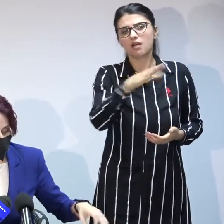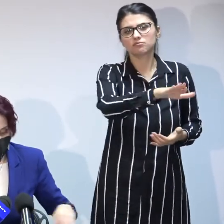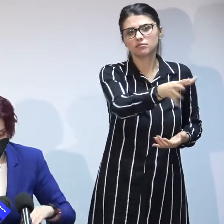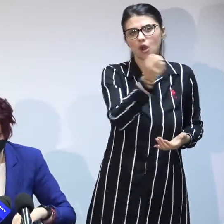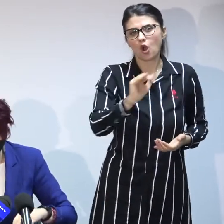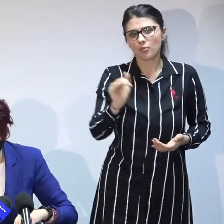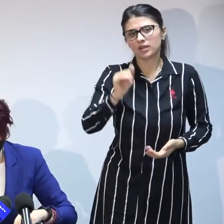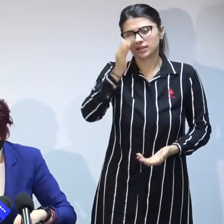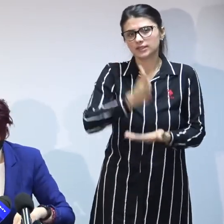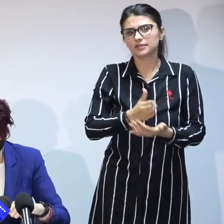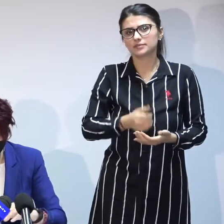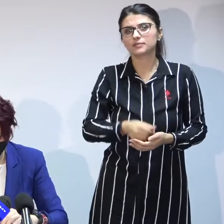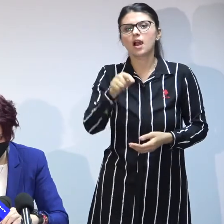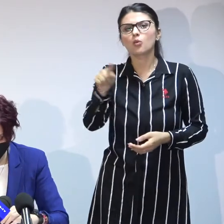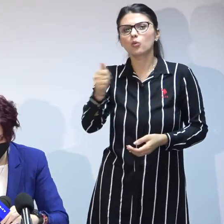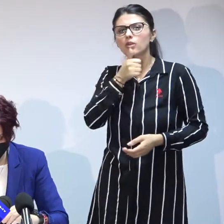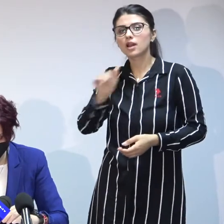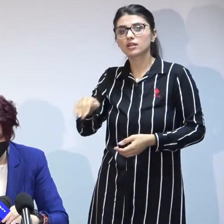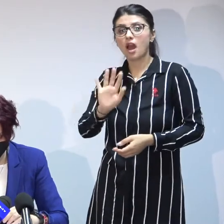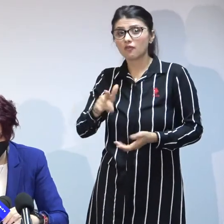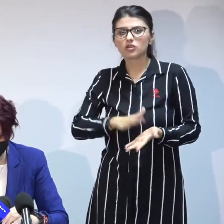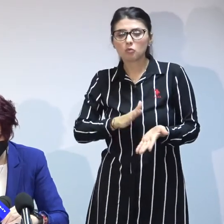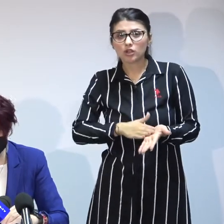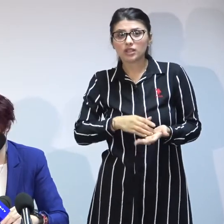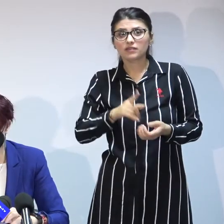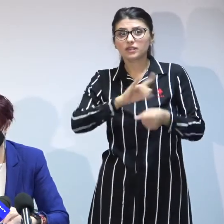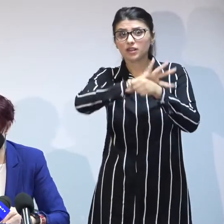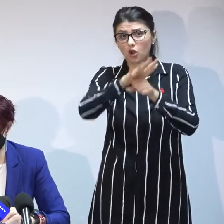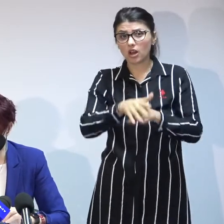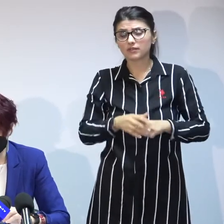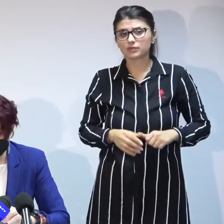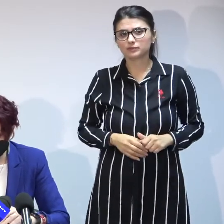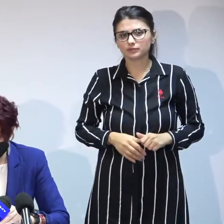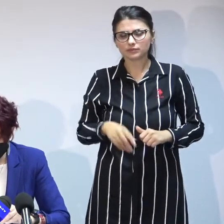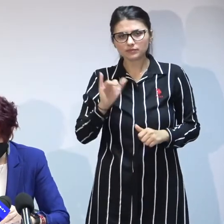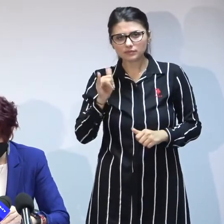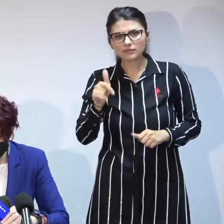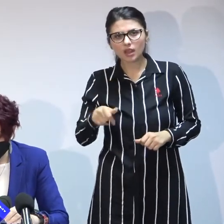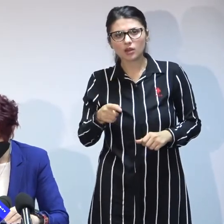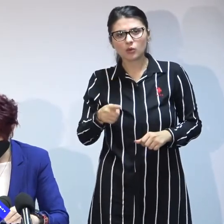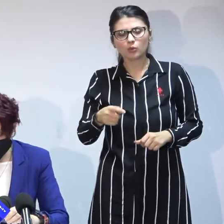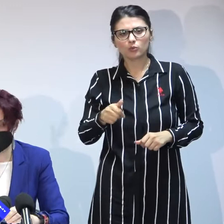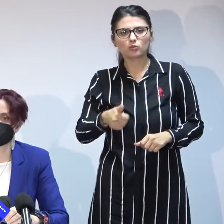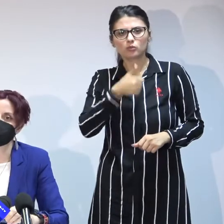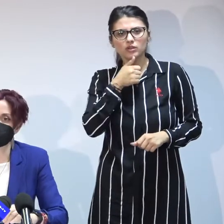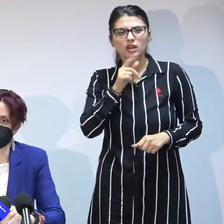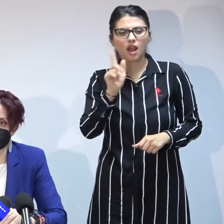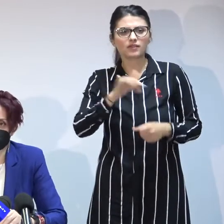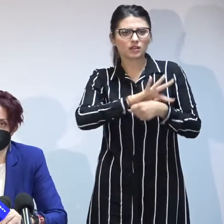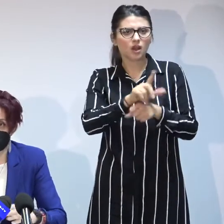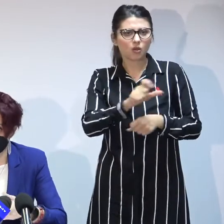deosebit a fost un factor și pandemia de coronavirus? Da, să știți că anul acesta avem un număr mai mic de